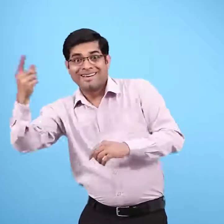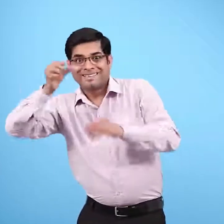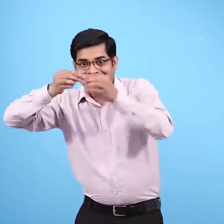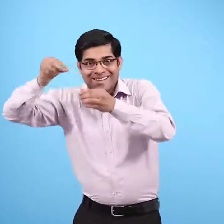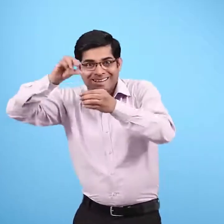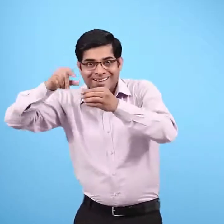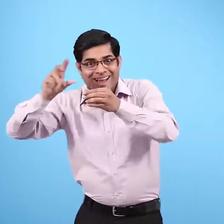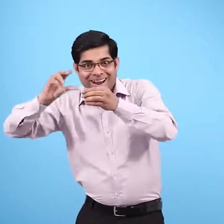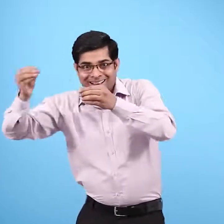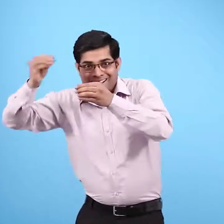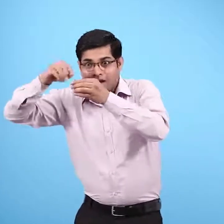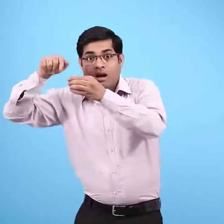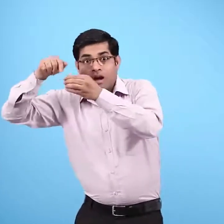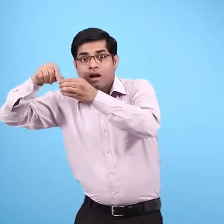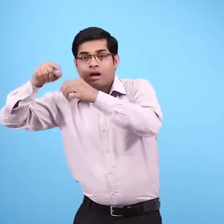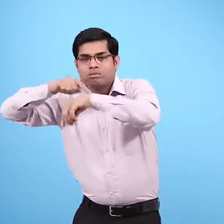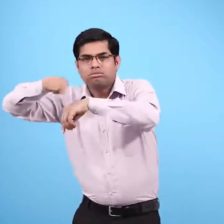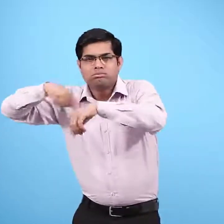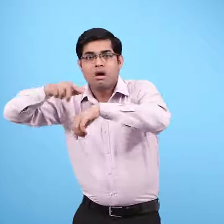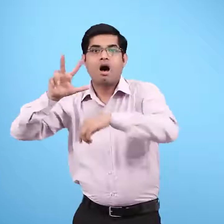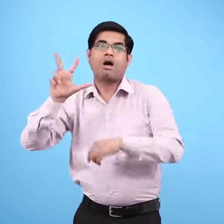गिलास के पाचक रस में आठ घंटे